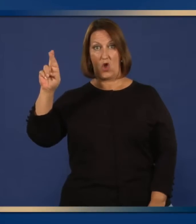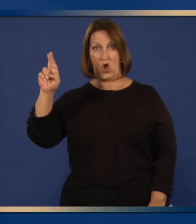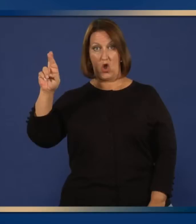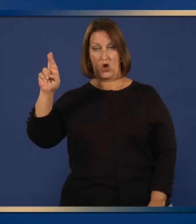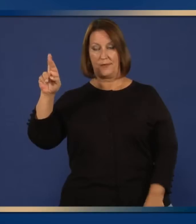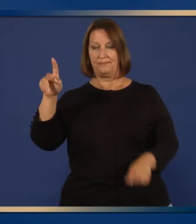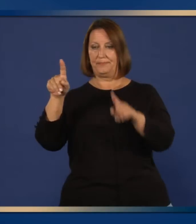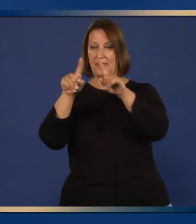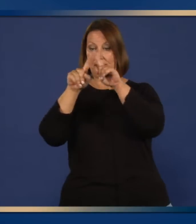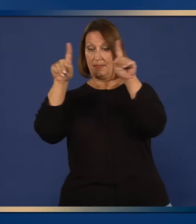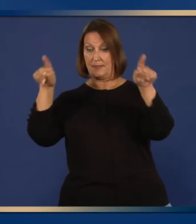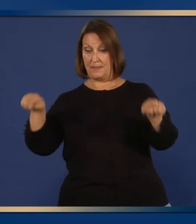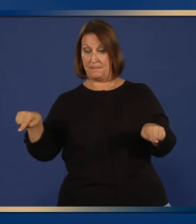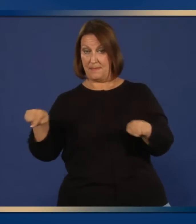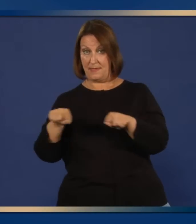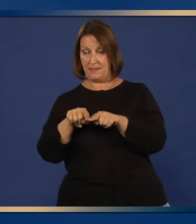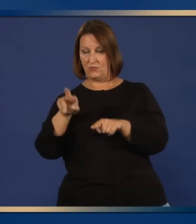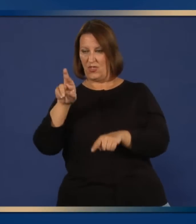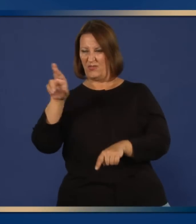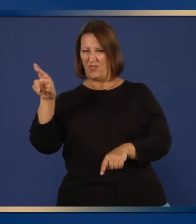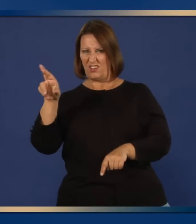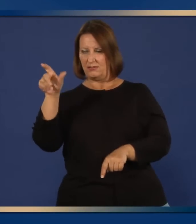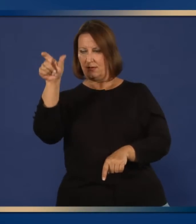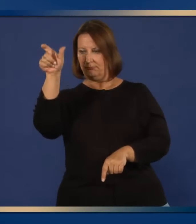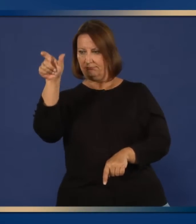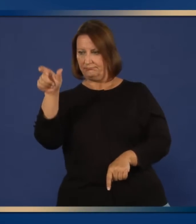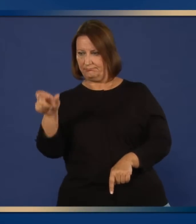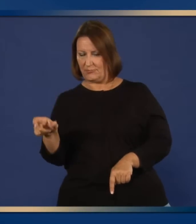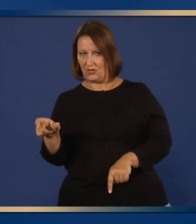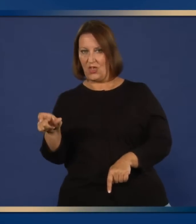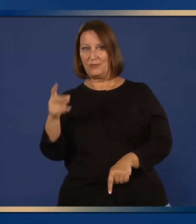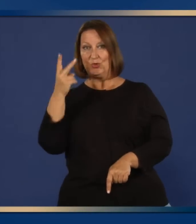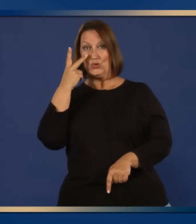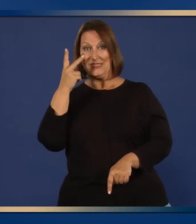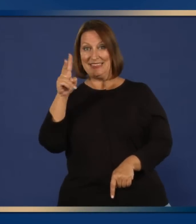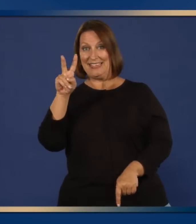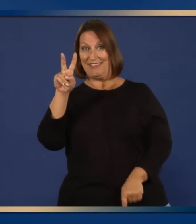.govcdr.